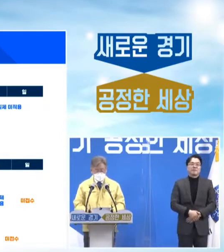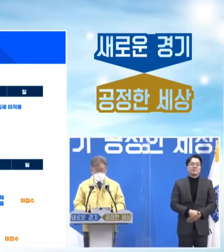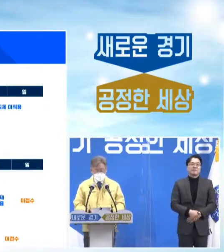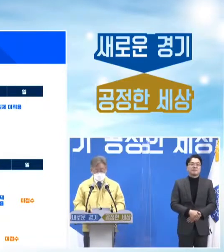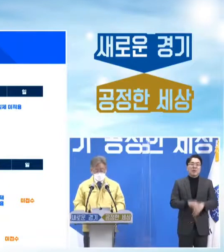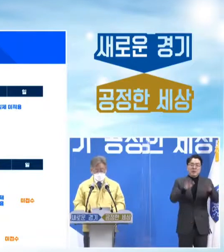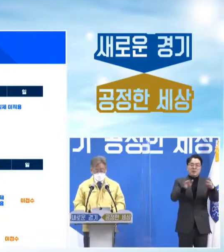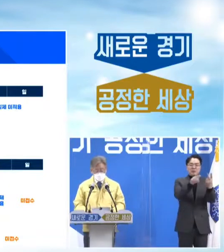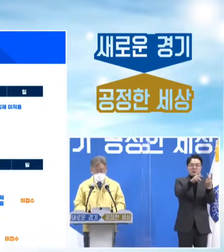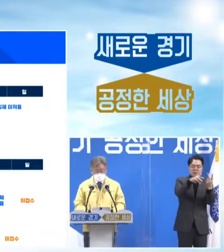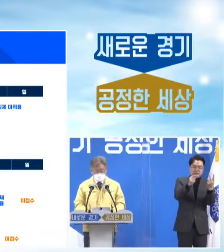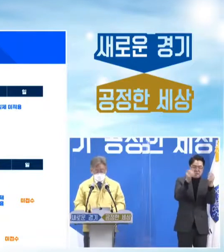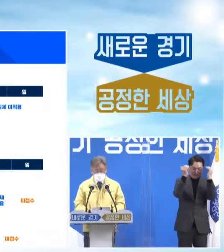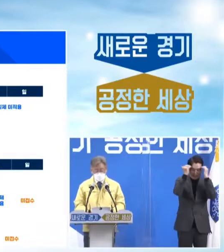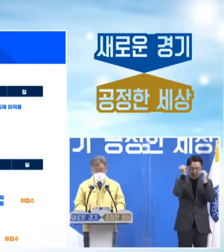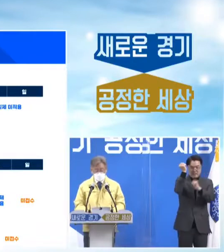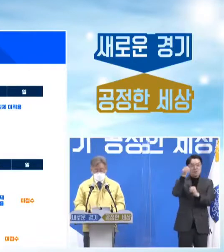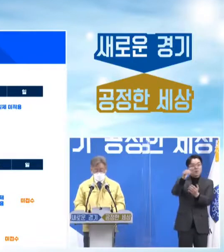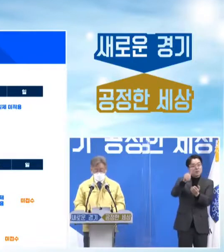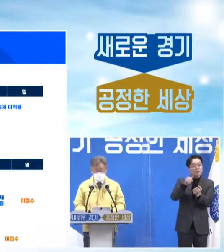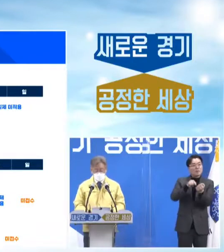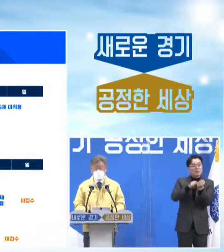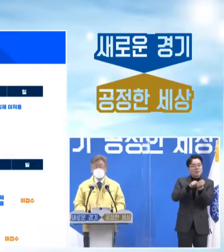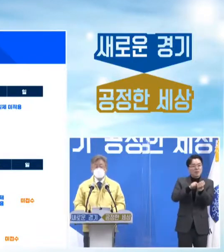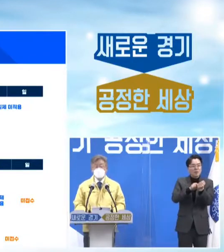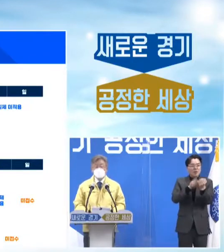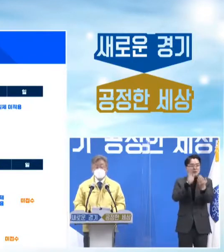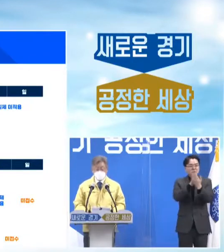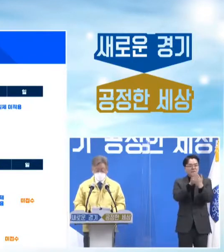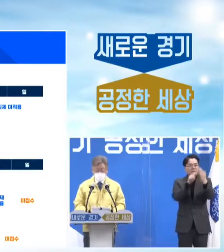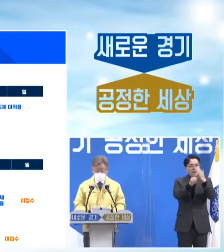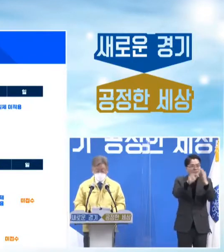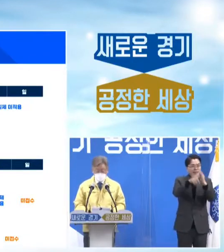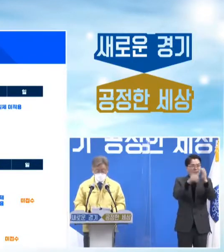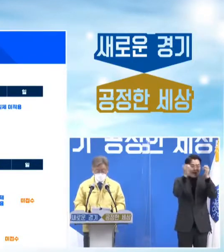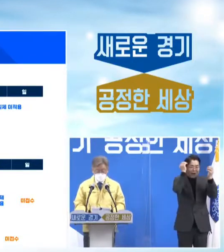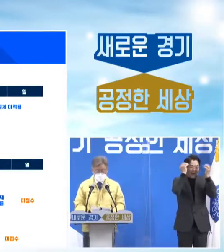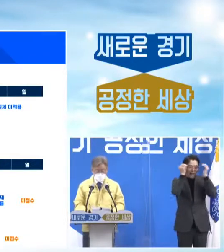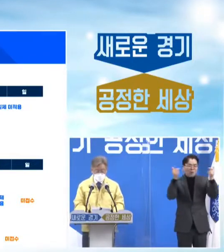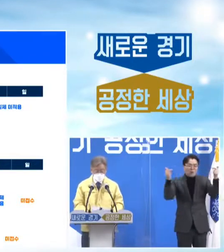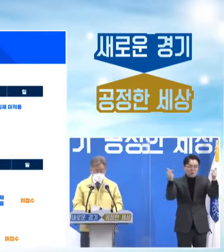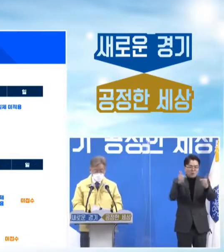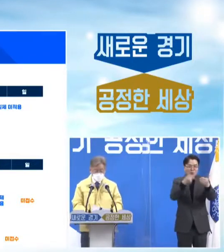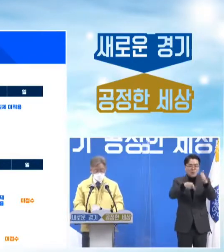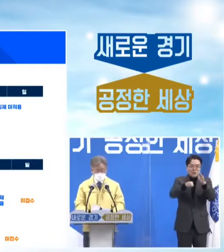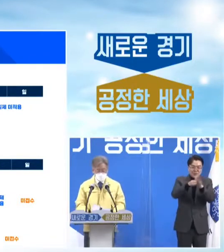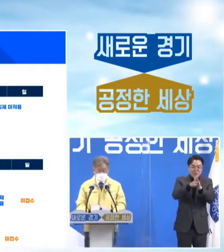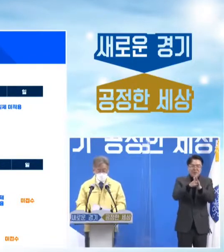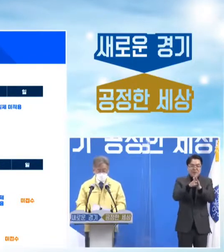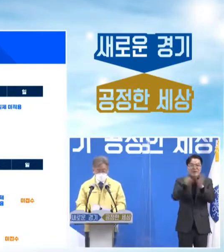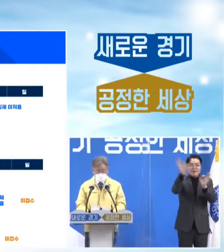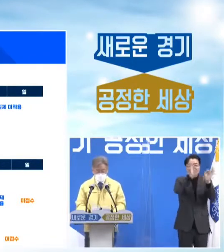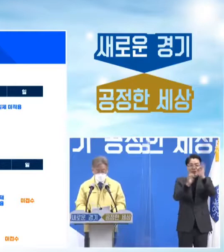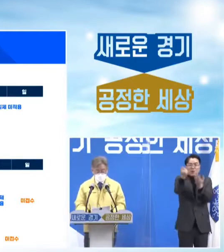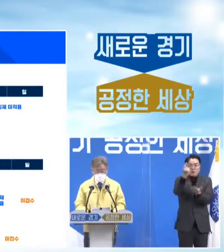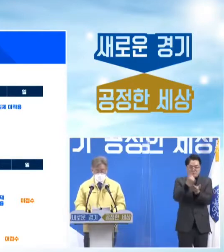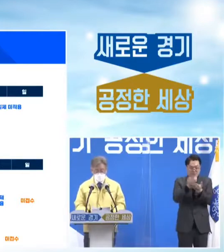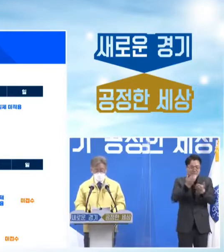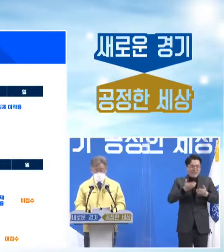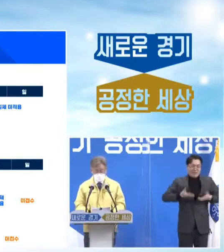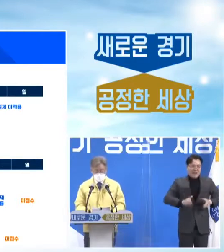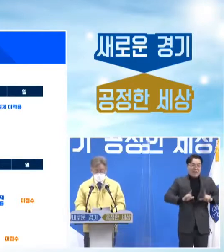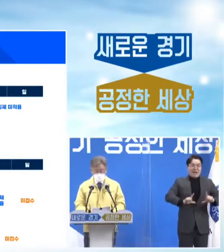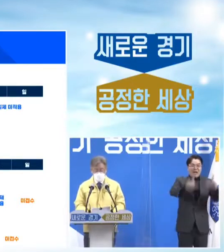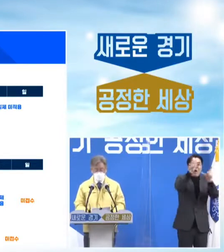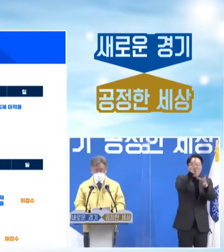이번 2차 재난기본소득은 현장의 혼잡을 최소화하기 위해서 방문자의 출생연도를 기준으로 신청이